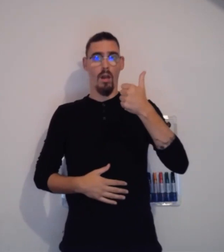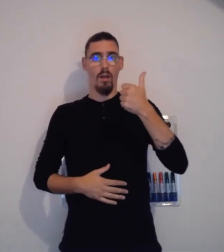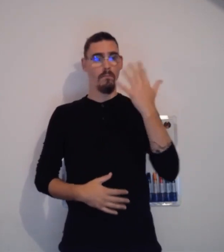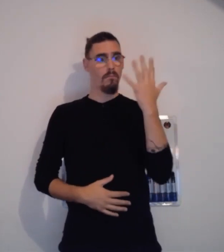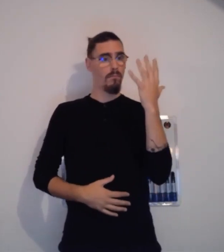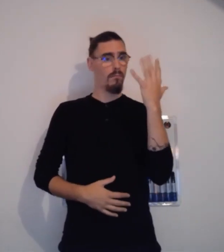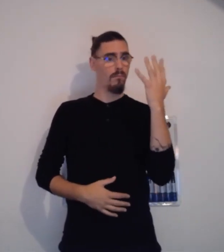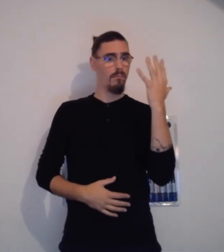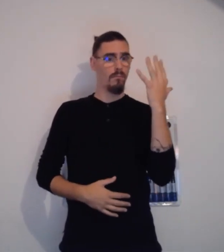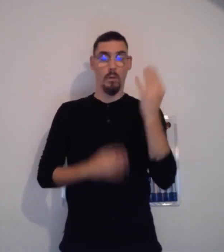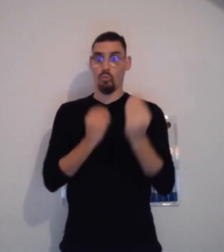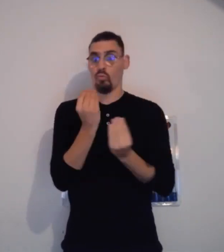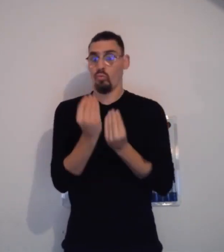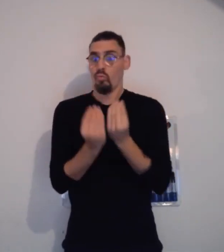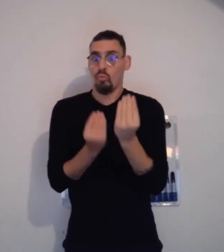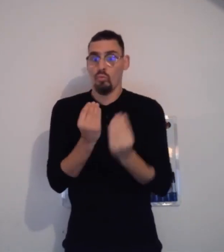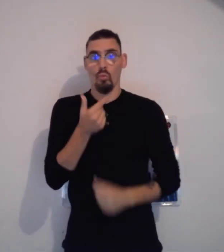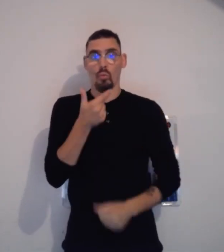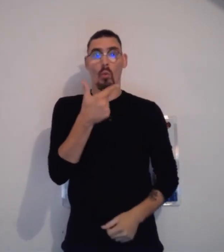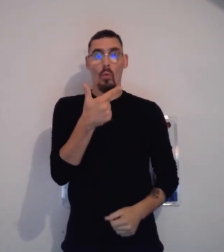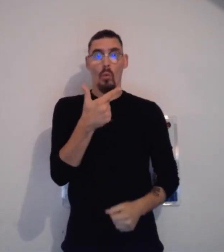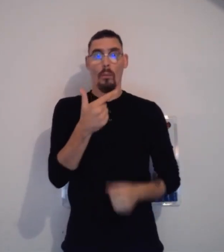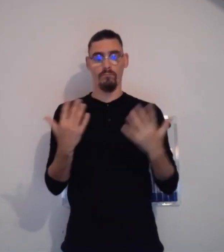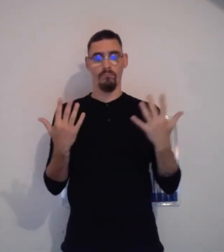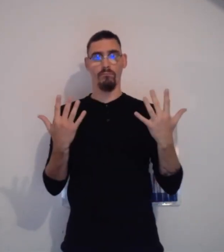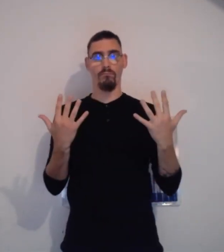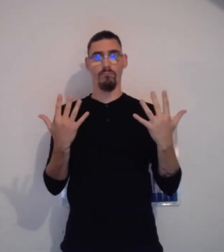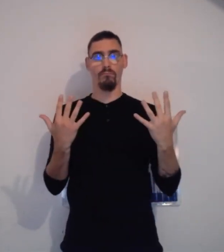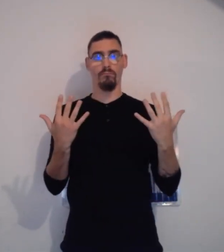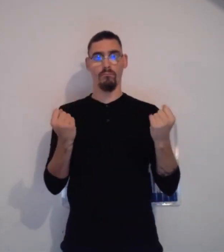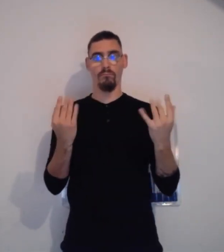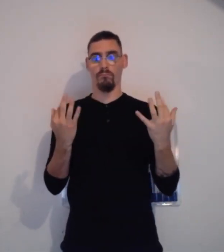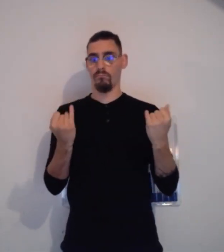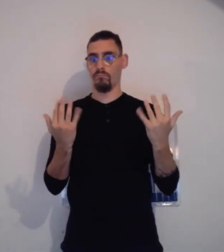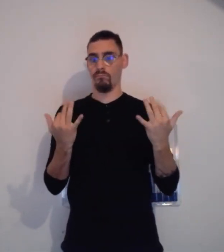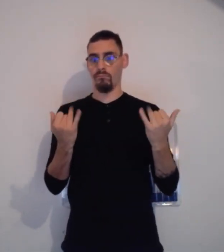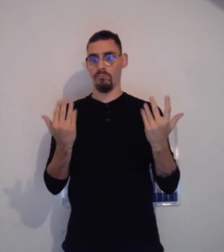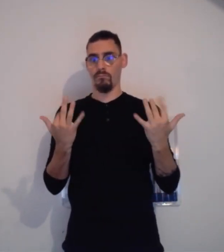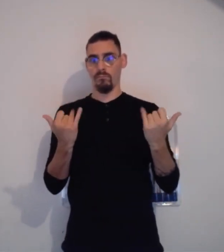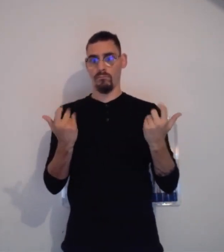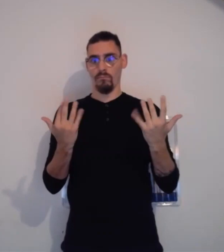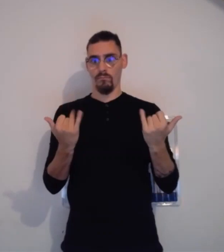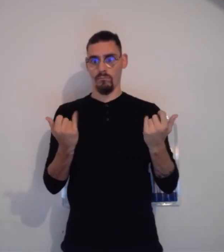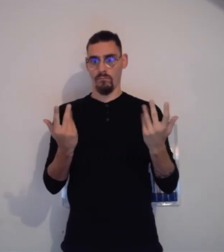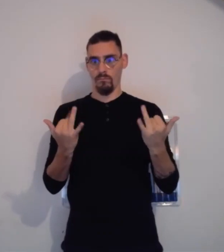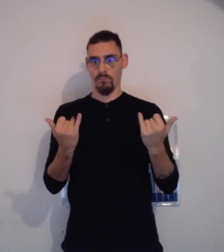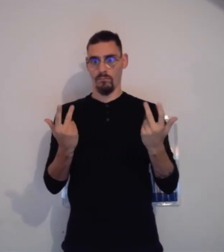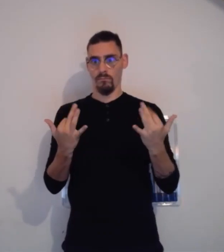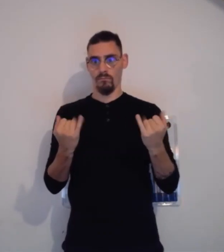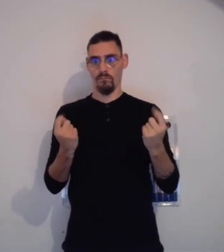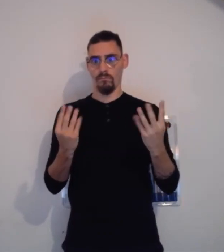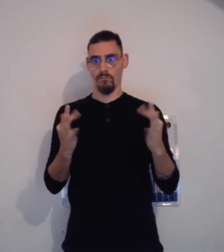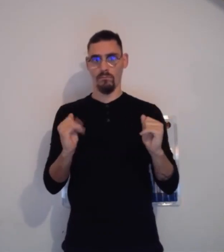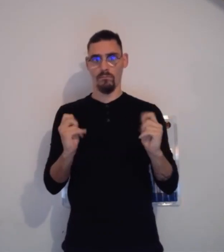Eh bien, à la base, on ne peut utiliser qu'une seule main ou bien il est possible d'utiliser nos deux mains. Vous voyez,